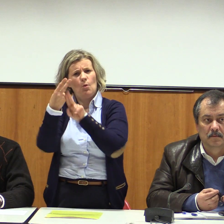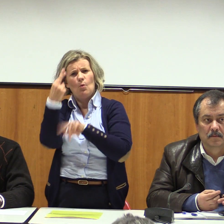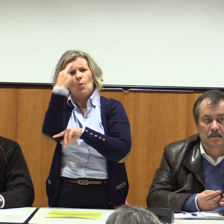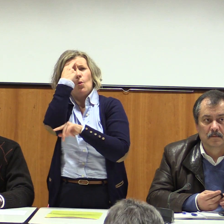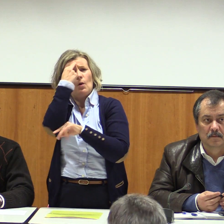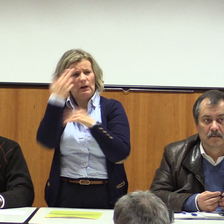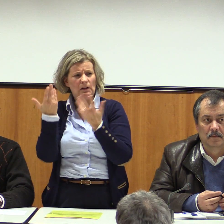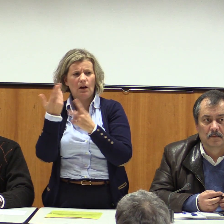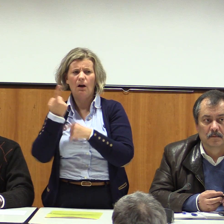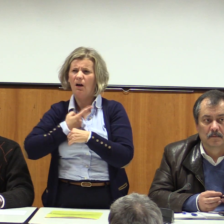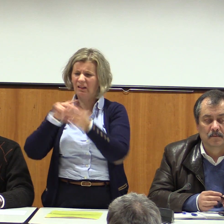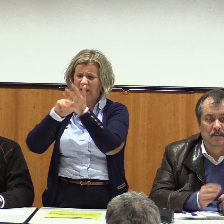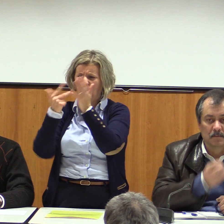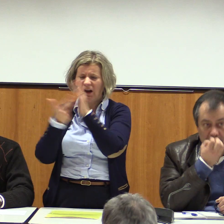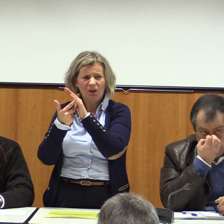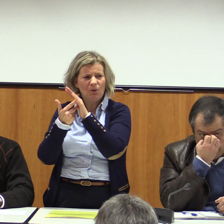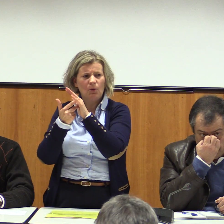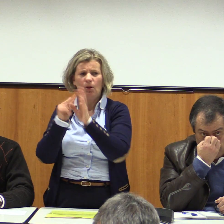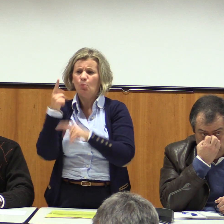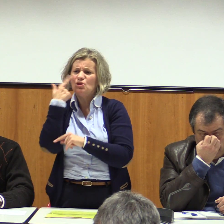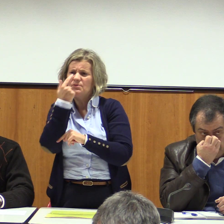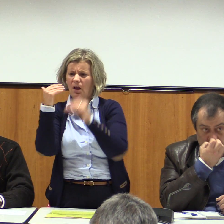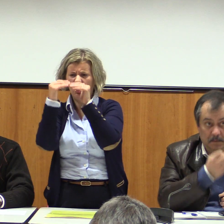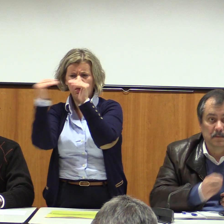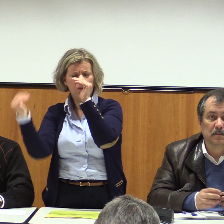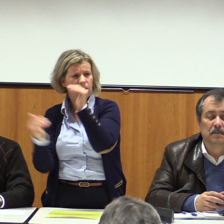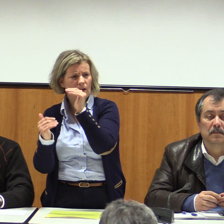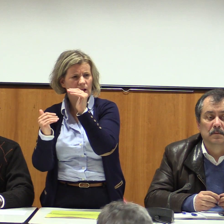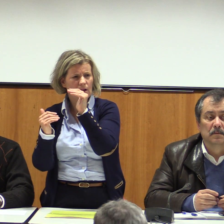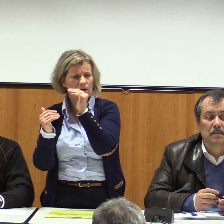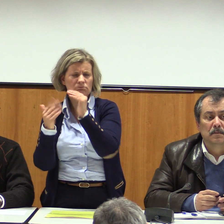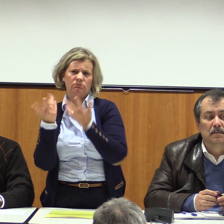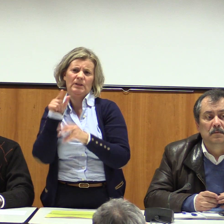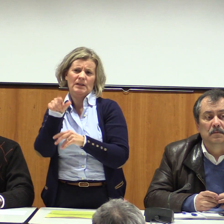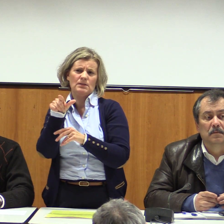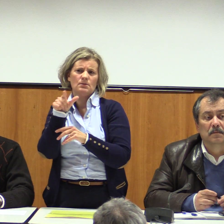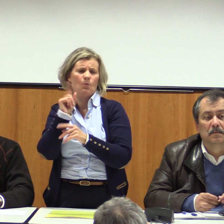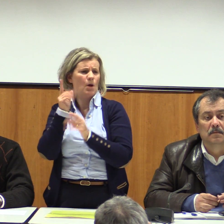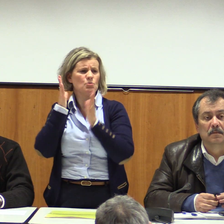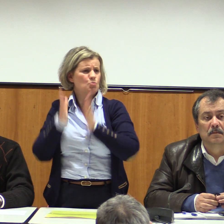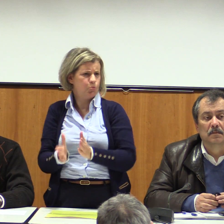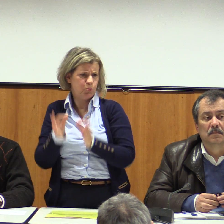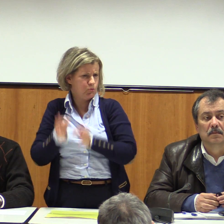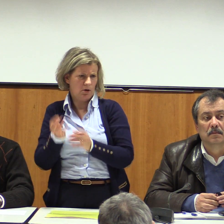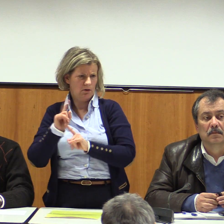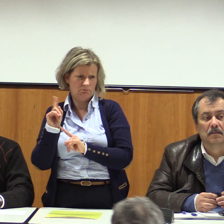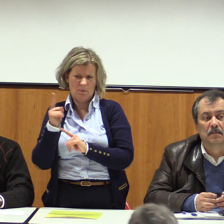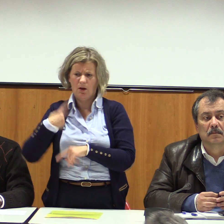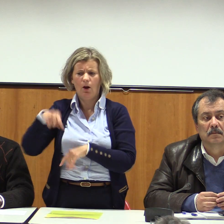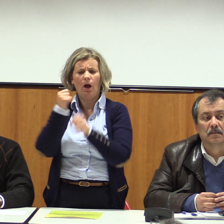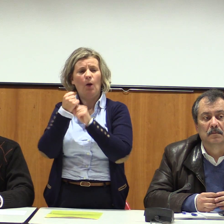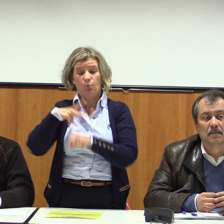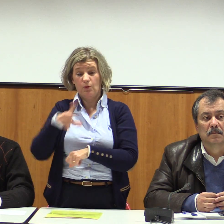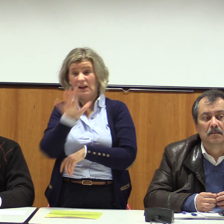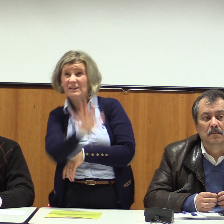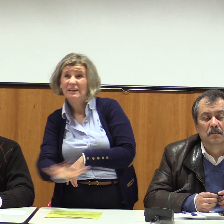lecionar a Língua Gestual Portuguesa. É um esforço acrescido que nós temos. E somos considerados técnicos especializados. Portanto, há aqui uma grande desvantagem.